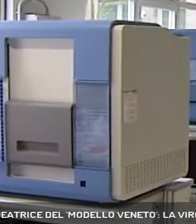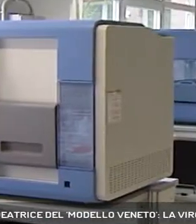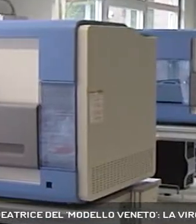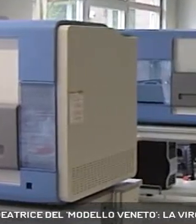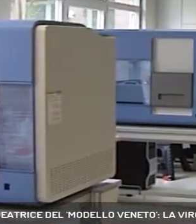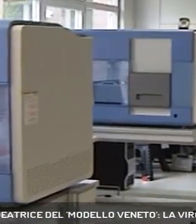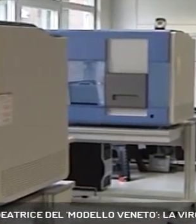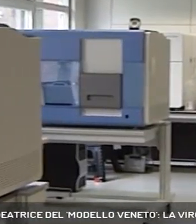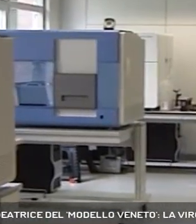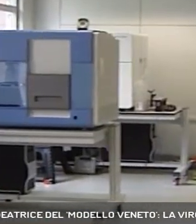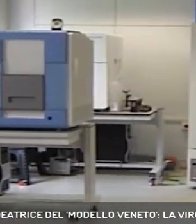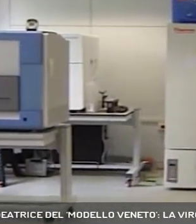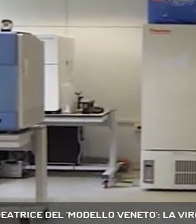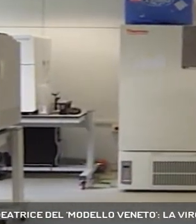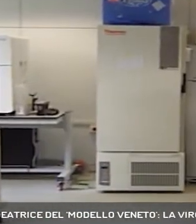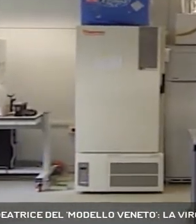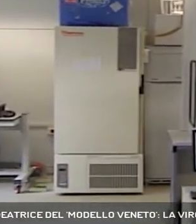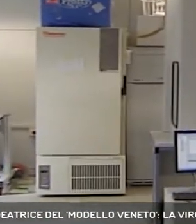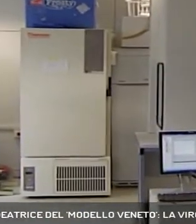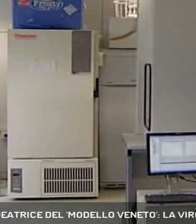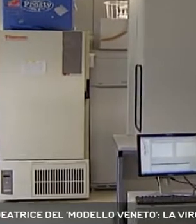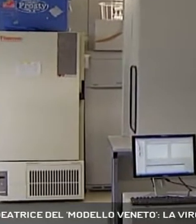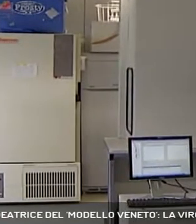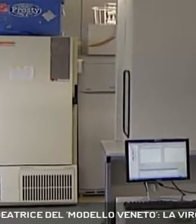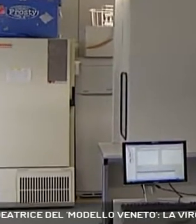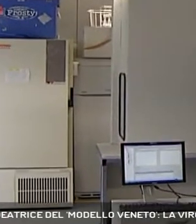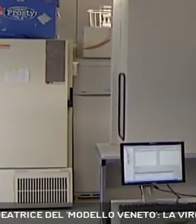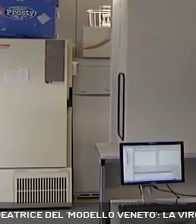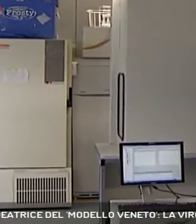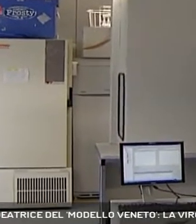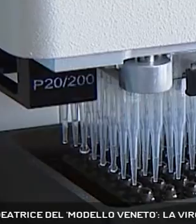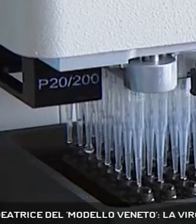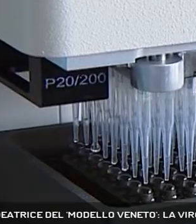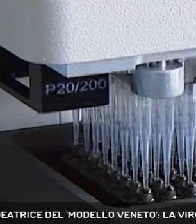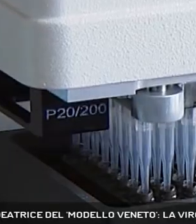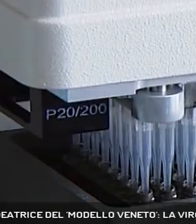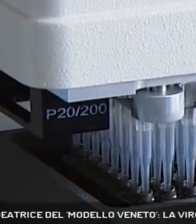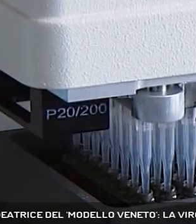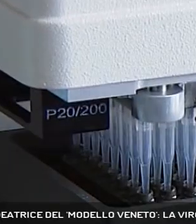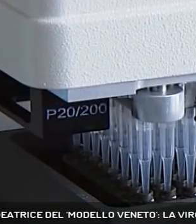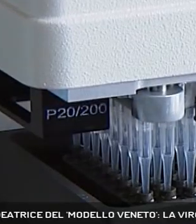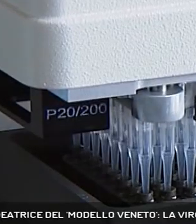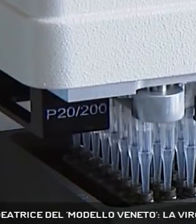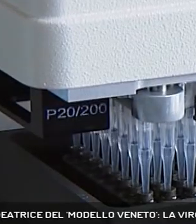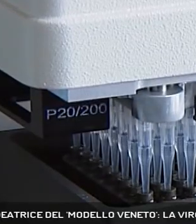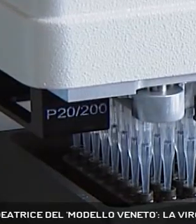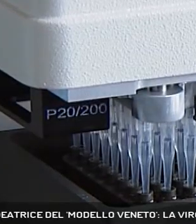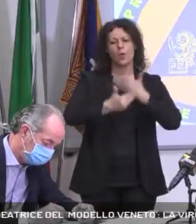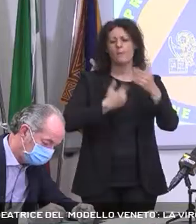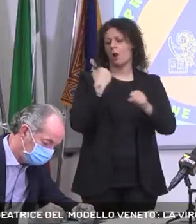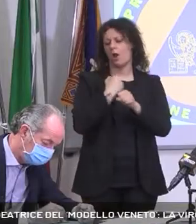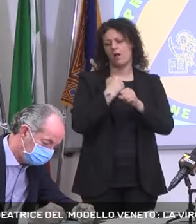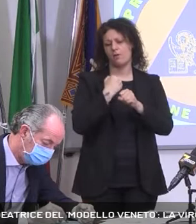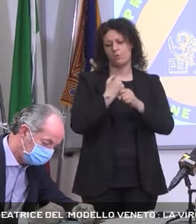di microbiologia, compreso quello dell'azienda ospedaliere di Verona, ha esteso per i sintomatici il previsto periodo di quarantena.